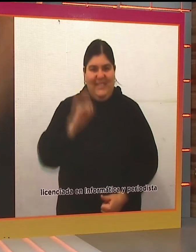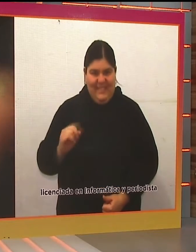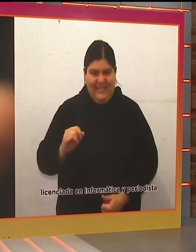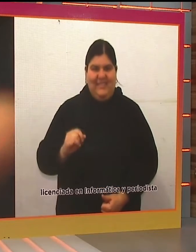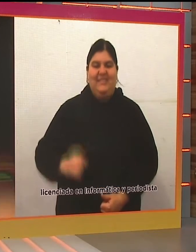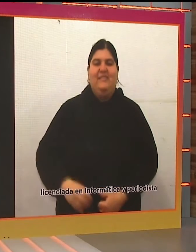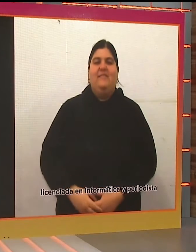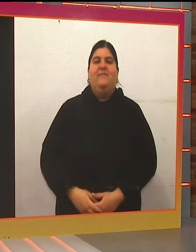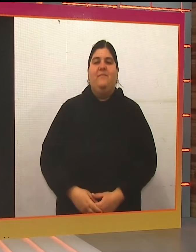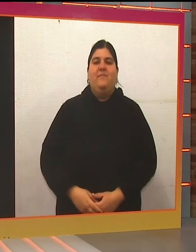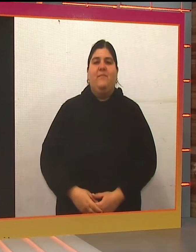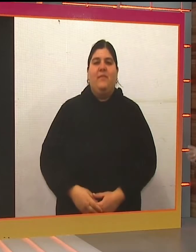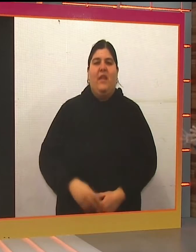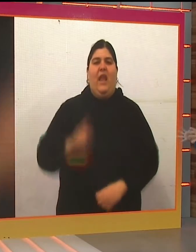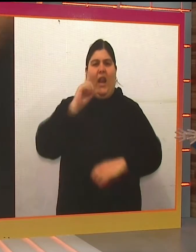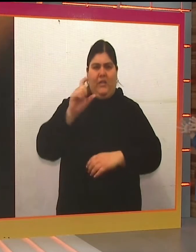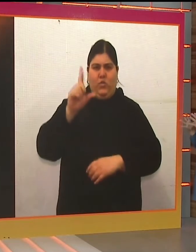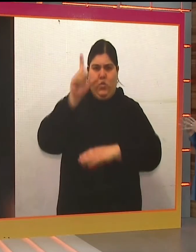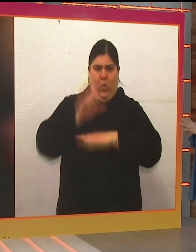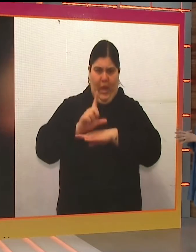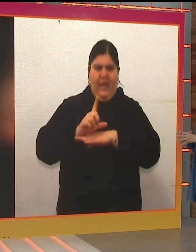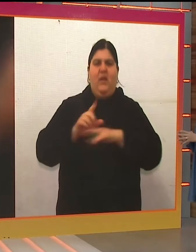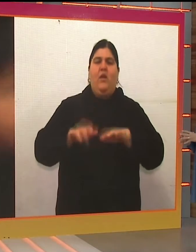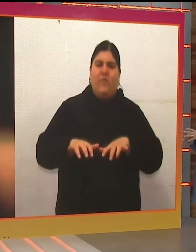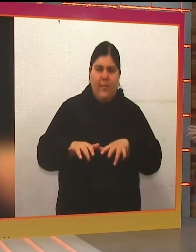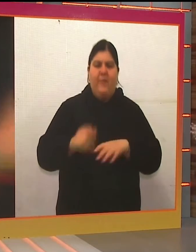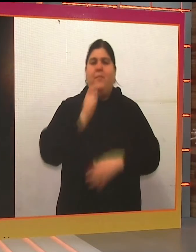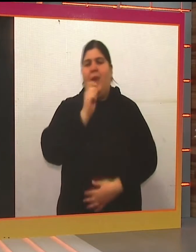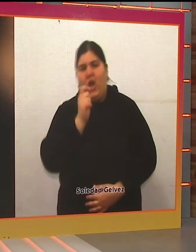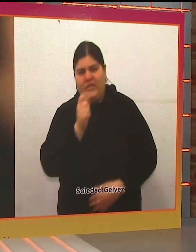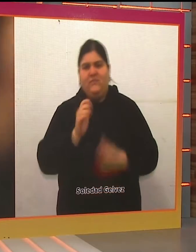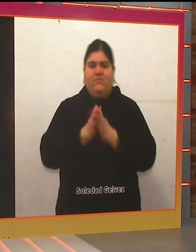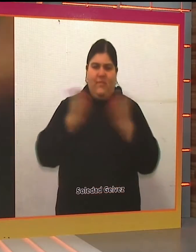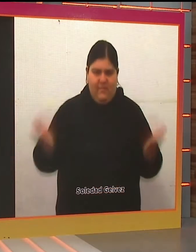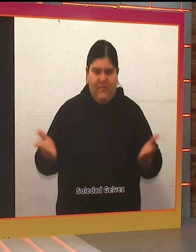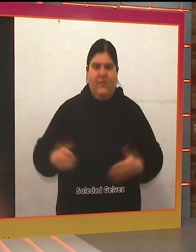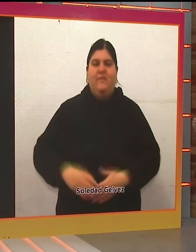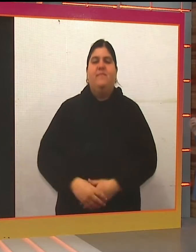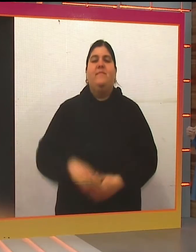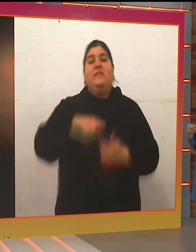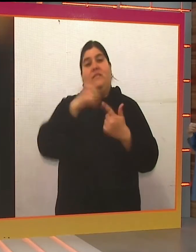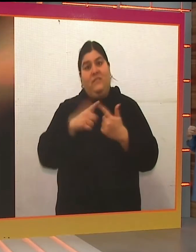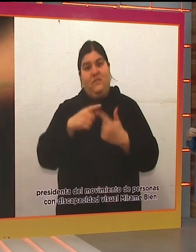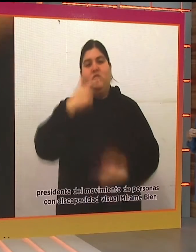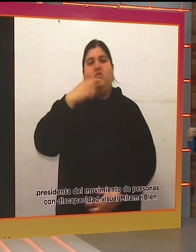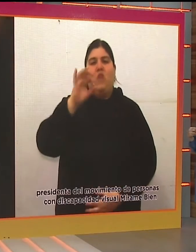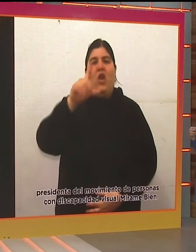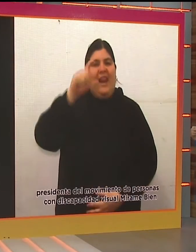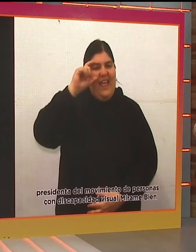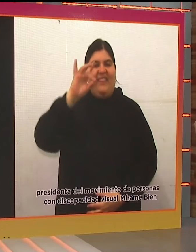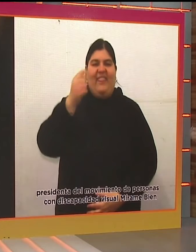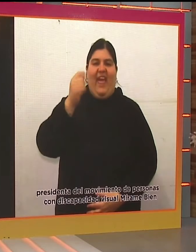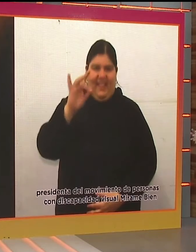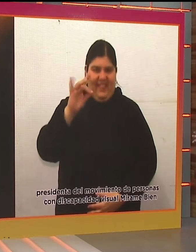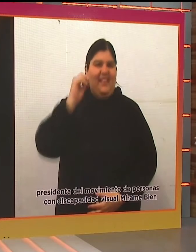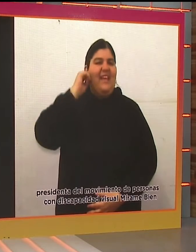la información sin ninguna complicación. O sea, la pandemia profundizó estas diferencias y esta falta de, digamos,